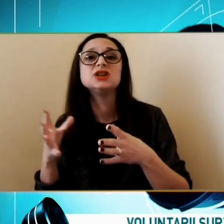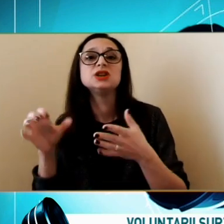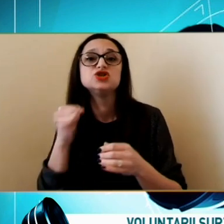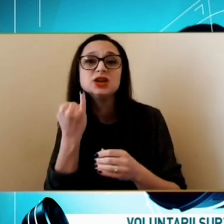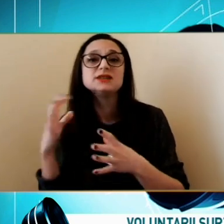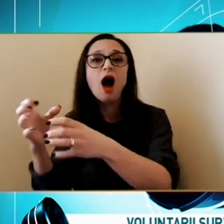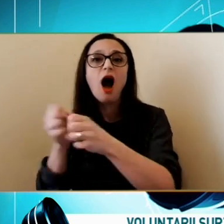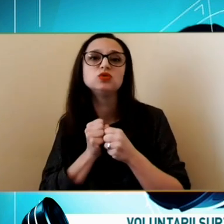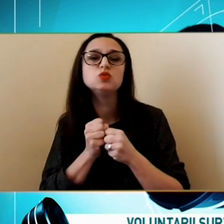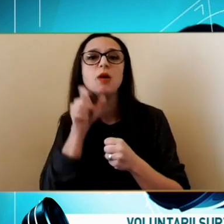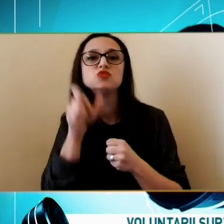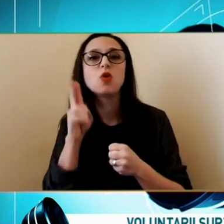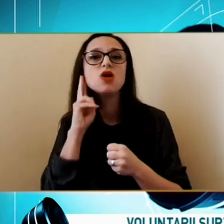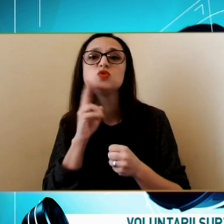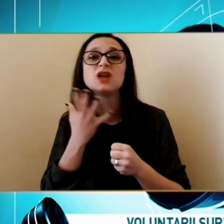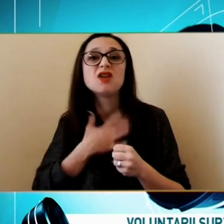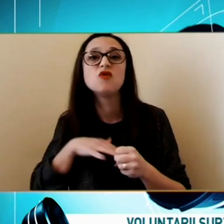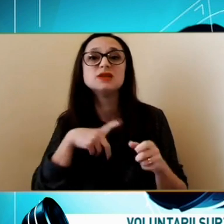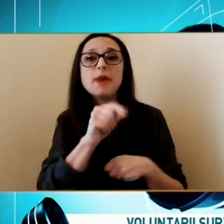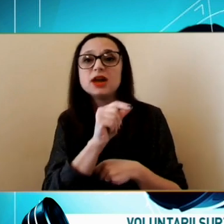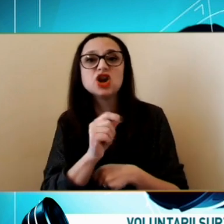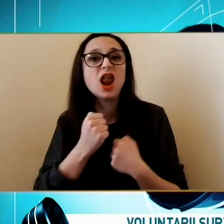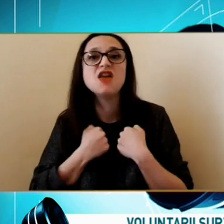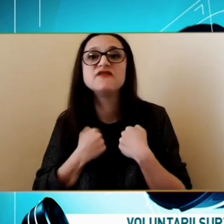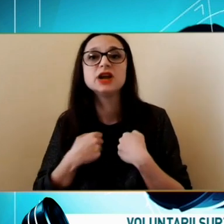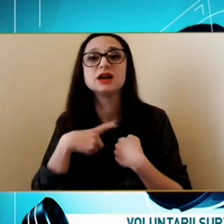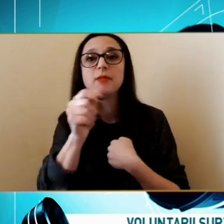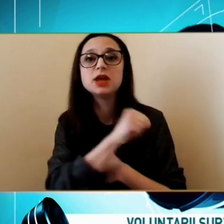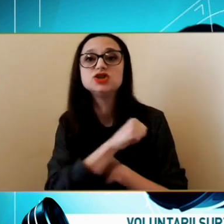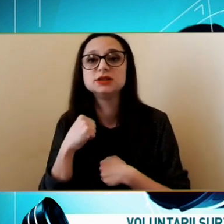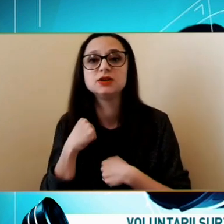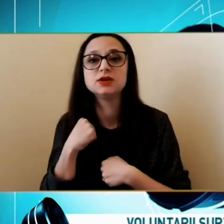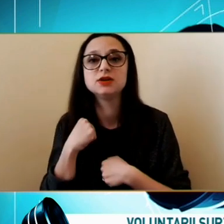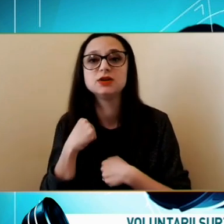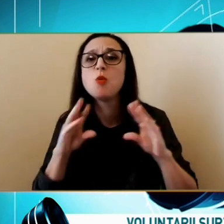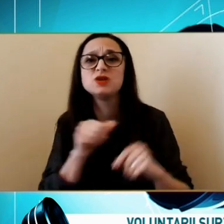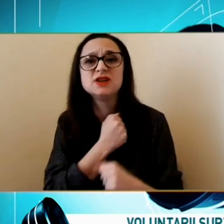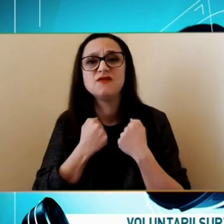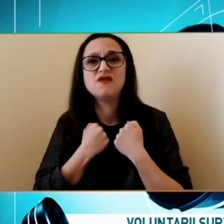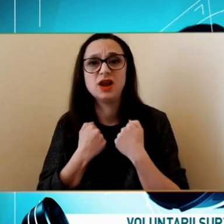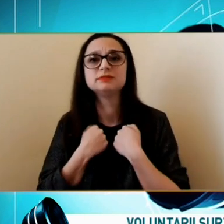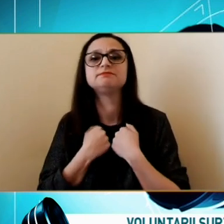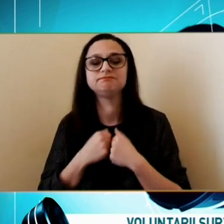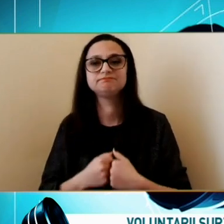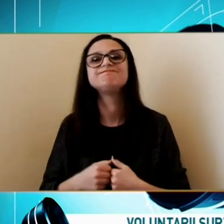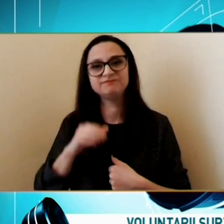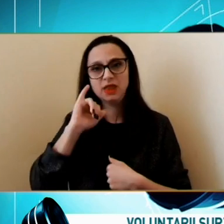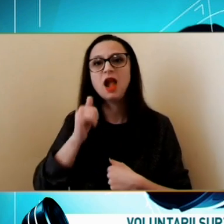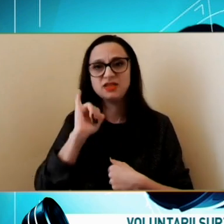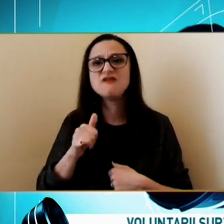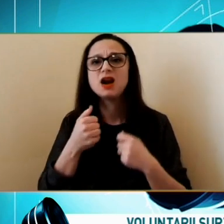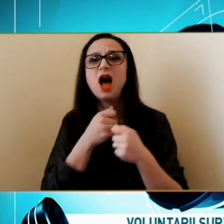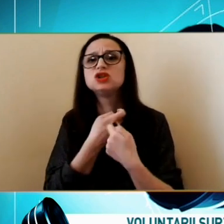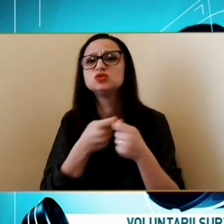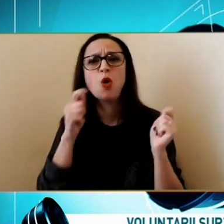plece Că le este frică Multora le este frică Bineînțeles că multora Tuturora le este